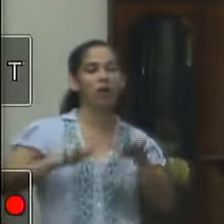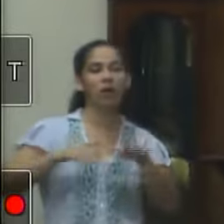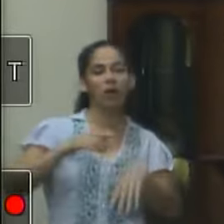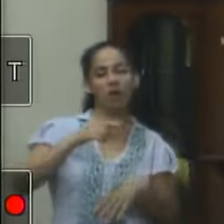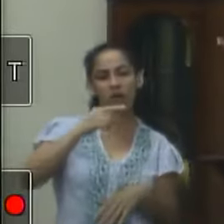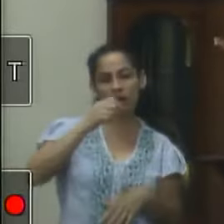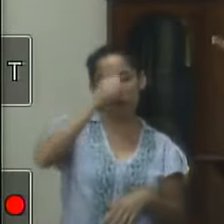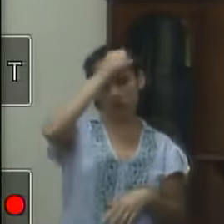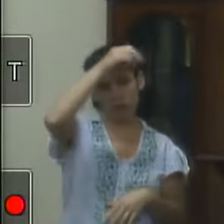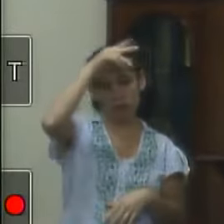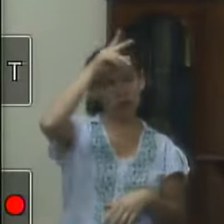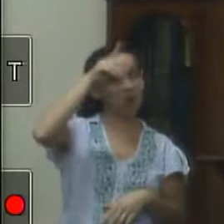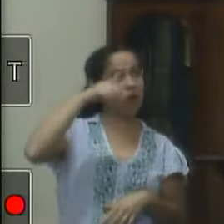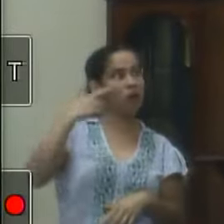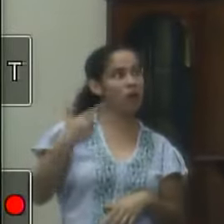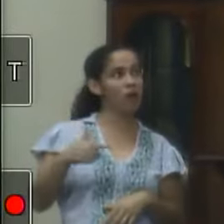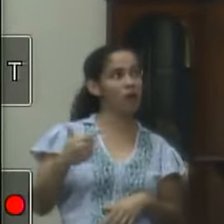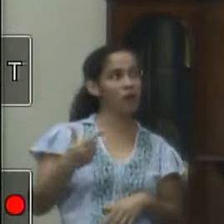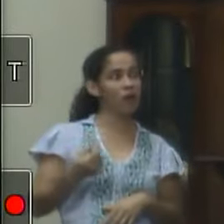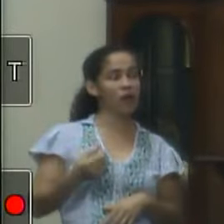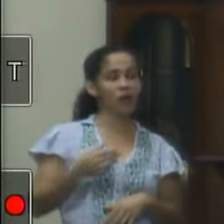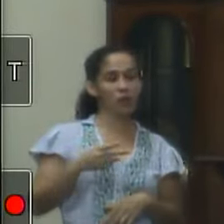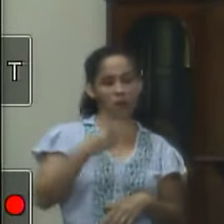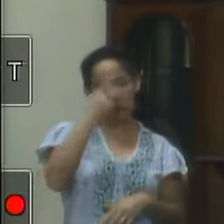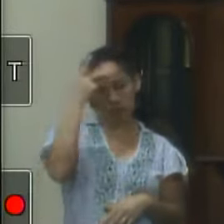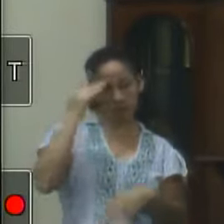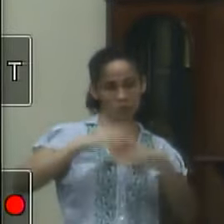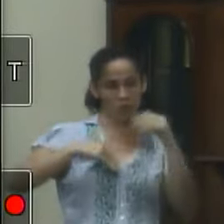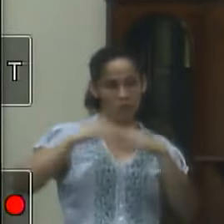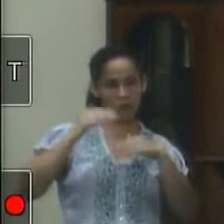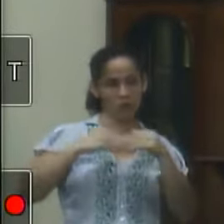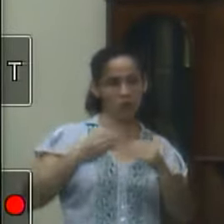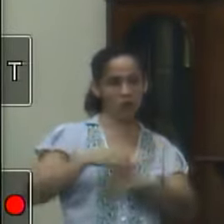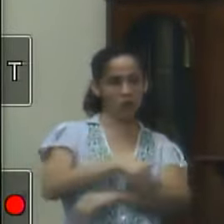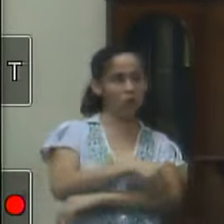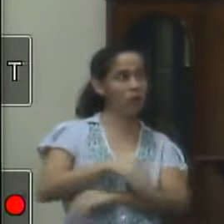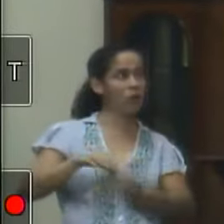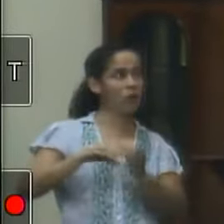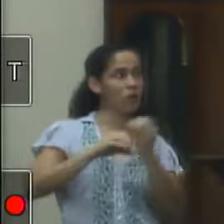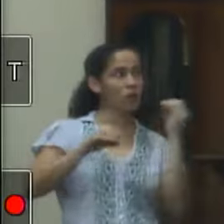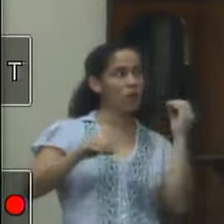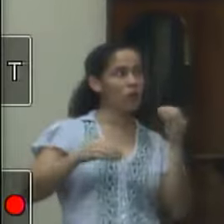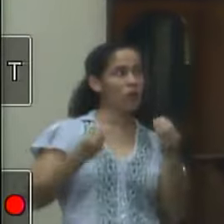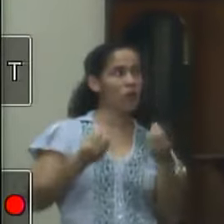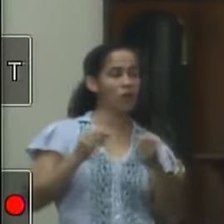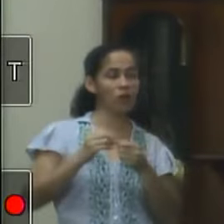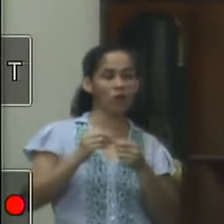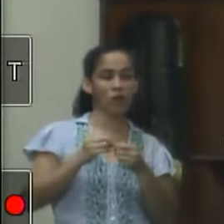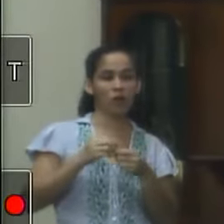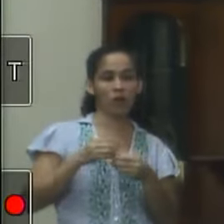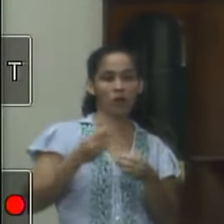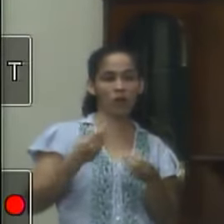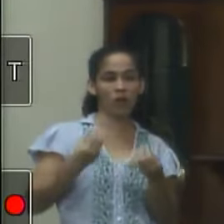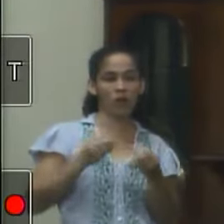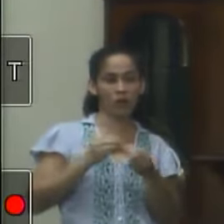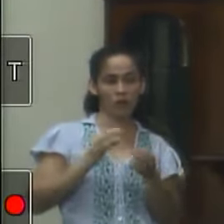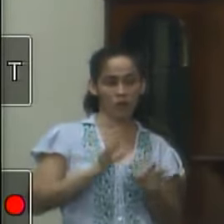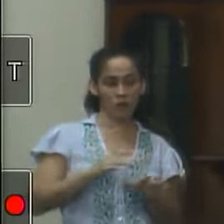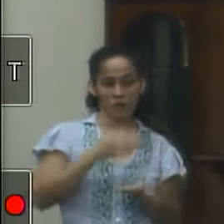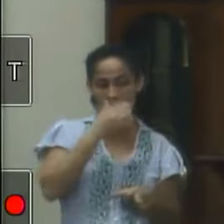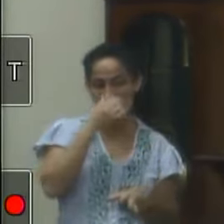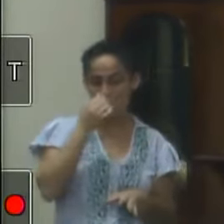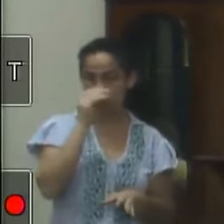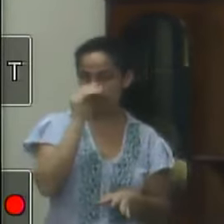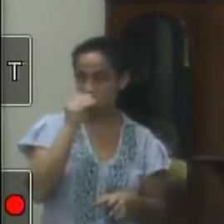e é bem na verdade isso você não tem mão de óbito especializada para isso você cobre a cabeça e descobre a canela você cobre a canela e descobre a cabeça